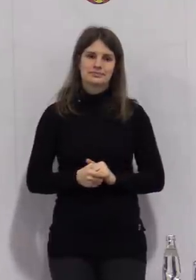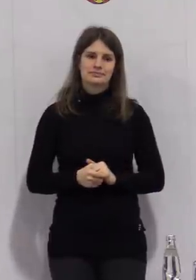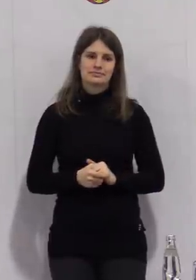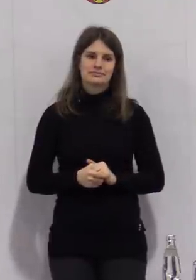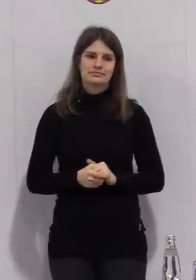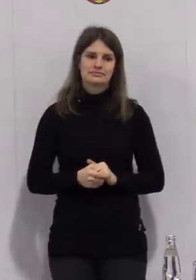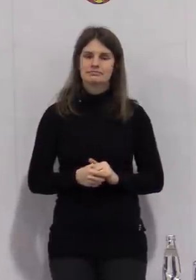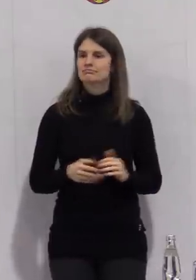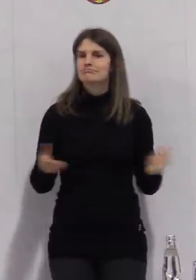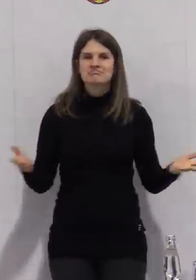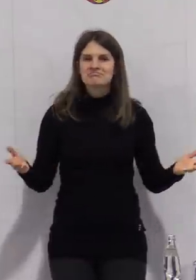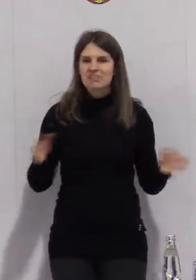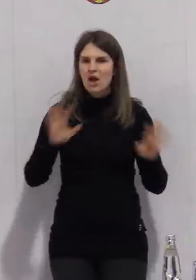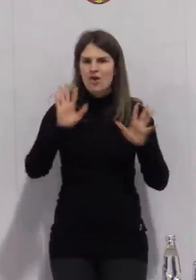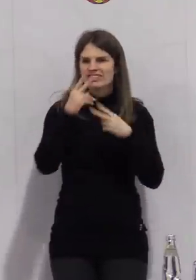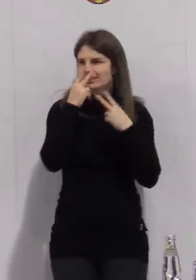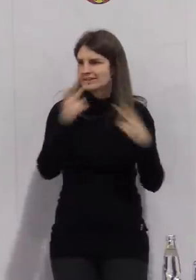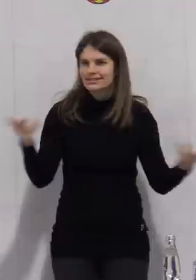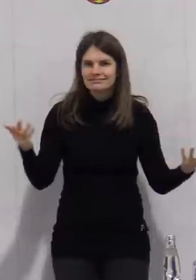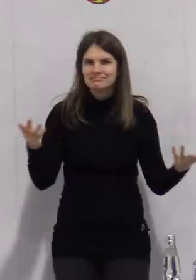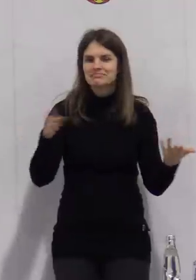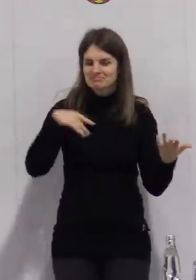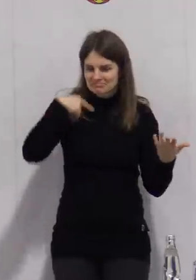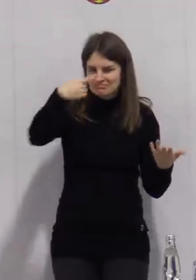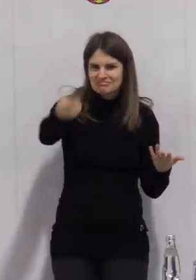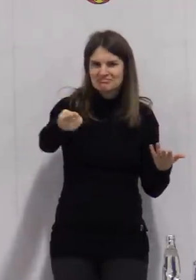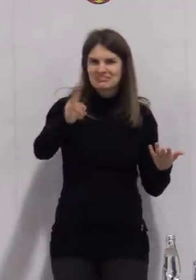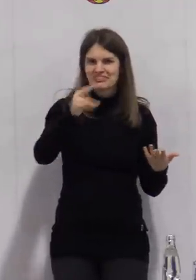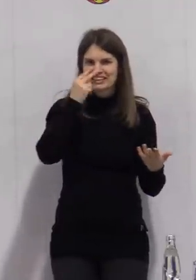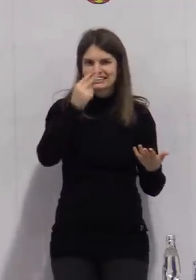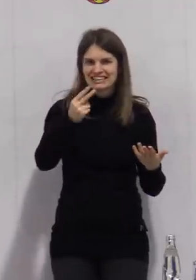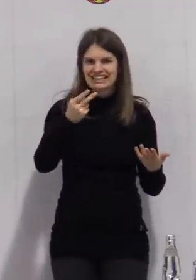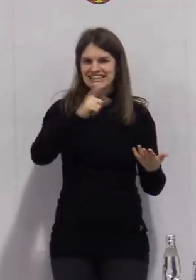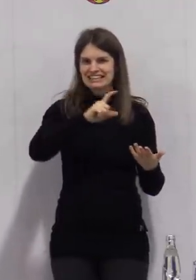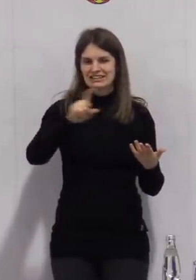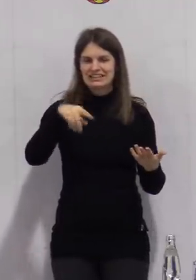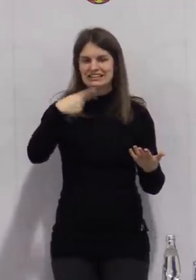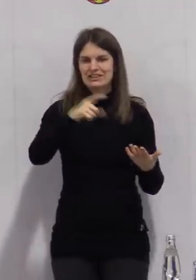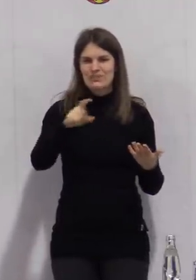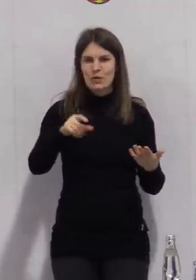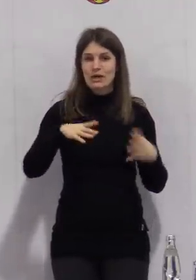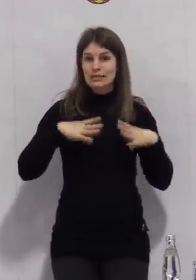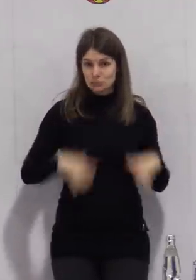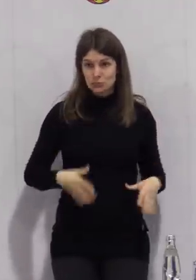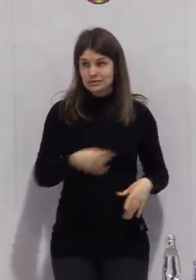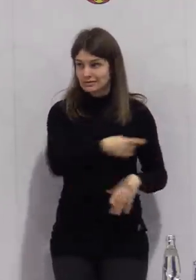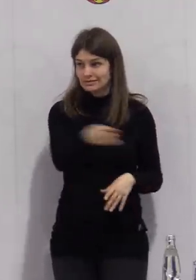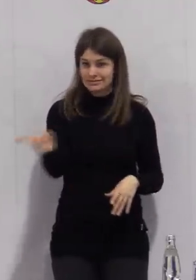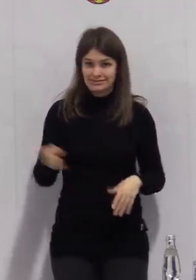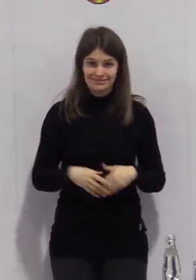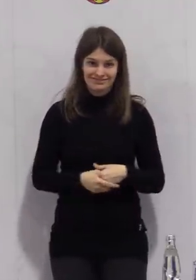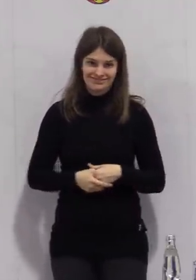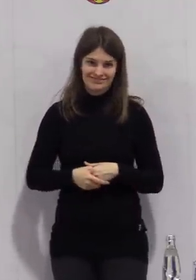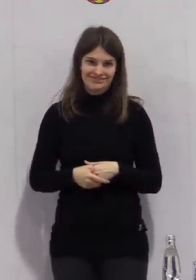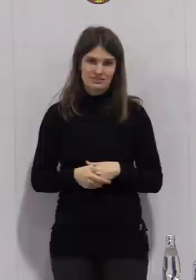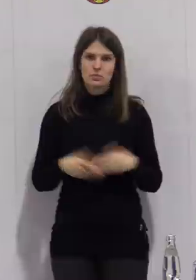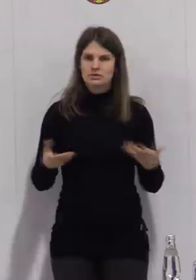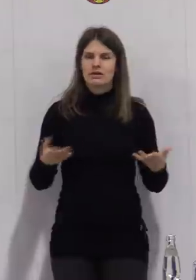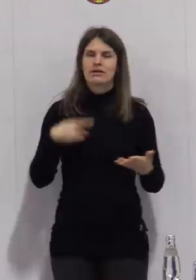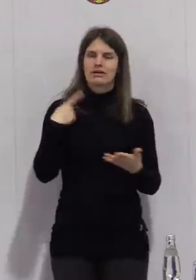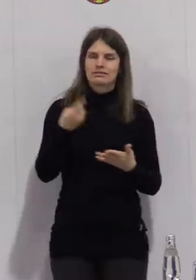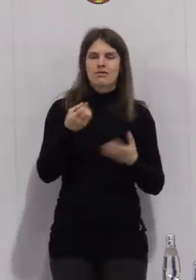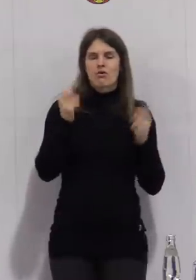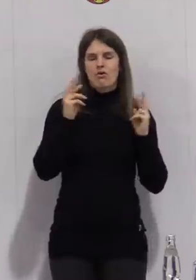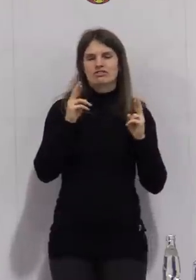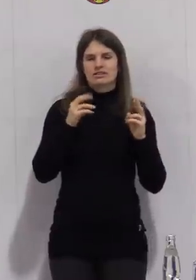Also außer auf Wiedersehen zu sagen und wir sehen uns dann hoffentlich in der kommenden Woche gesund wieder und mit einer dann klaren